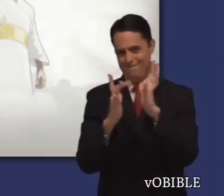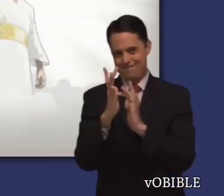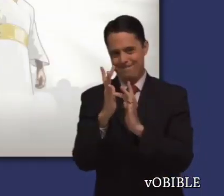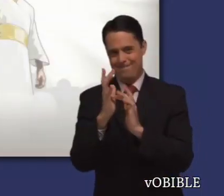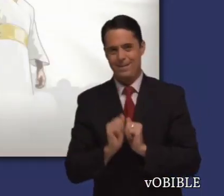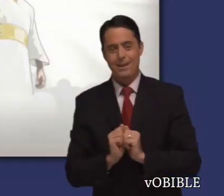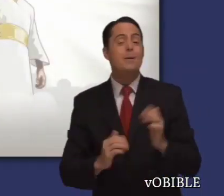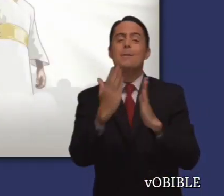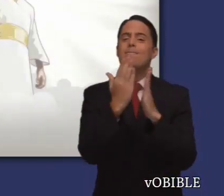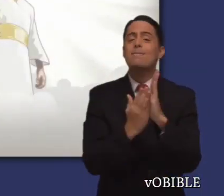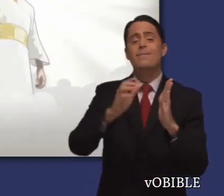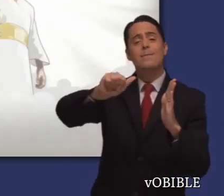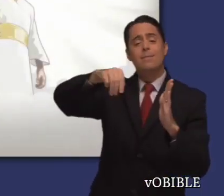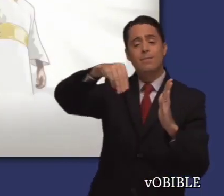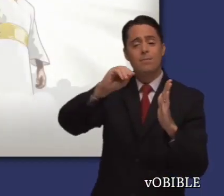mesiánico.